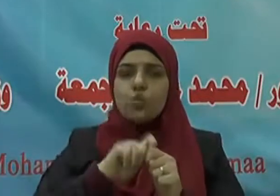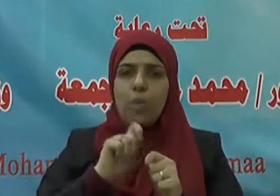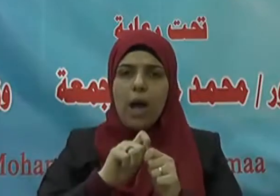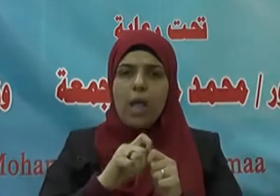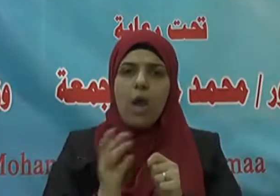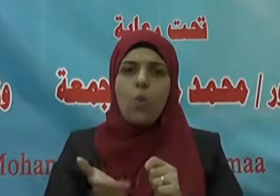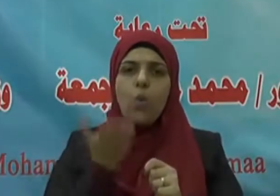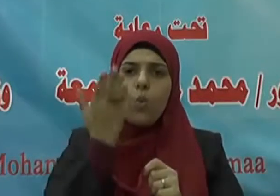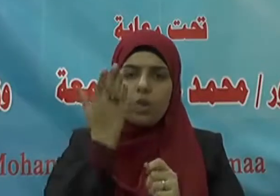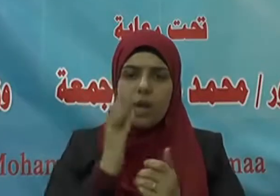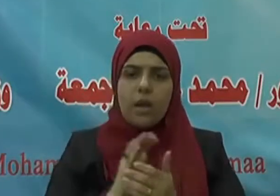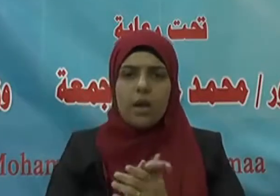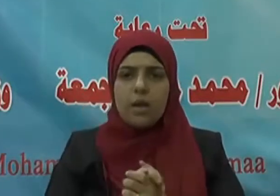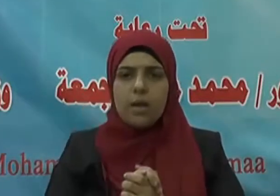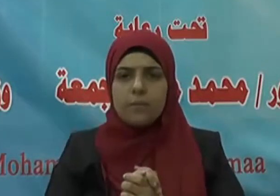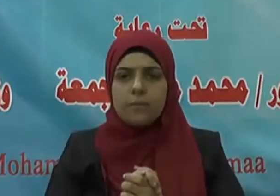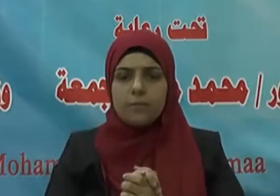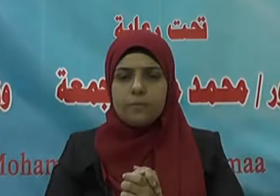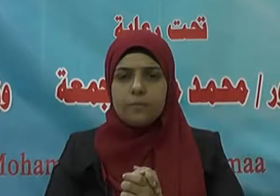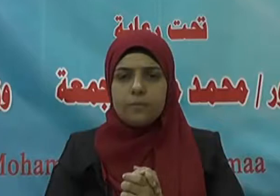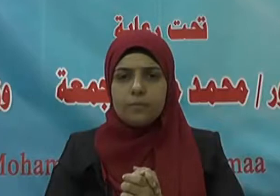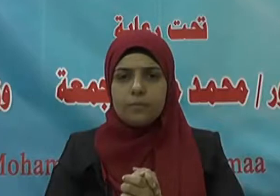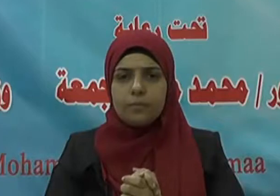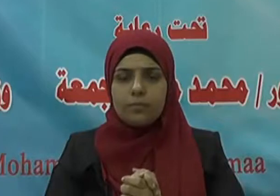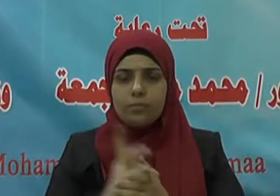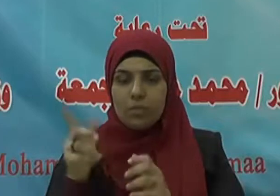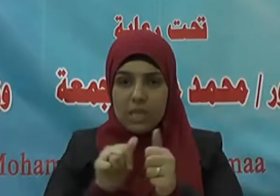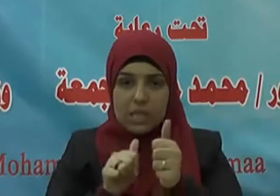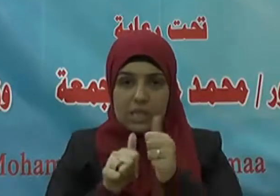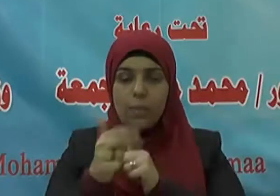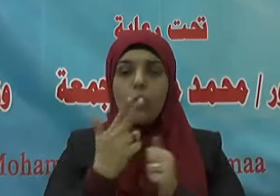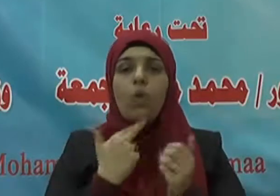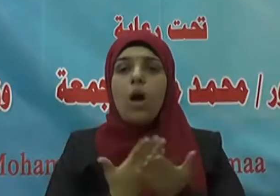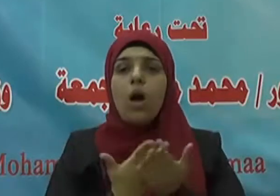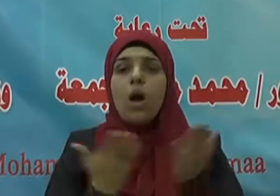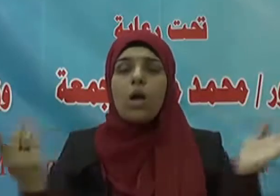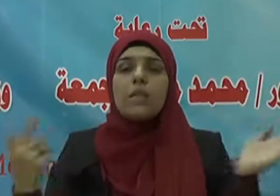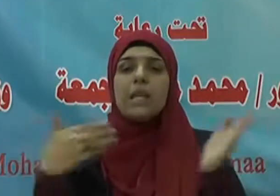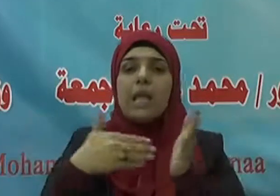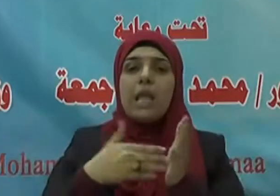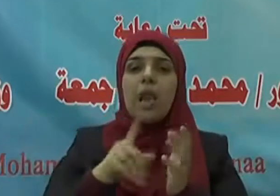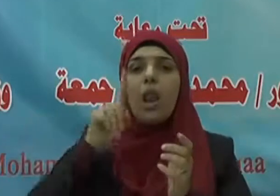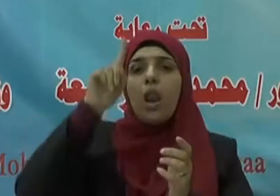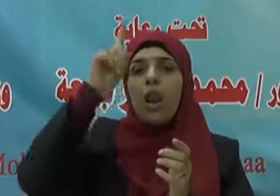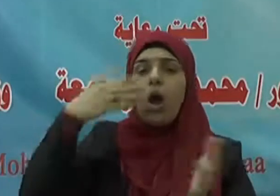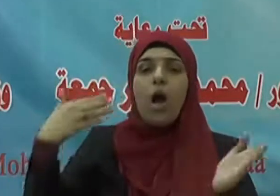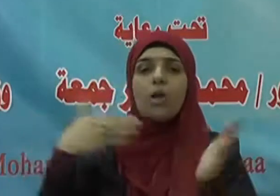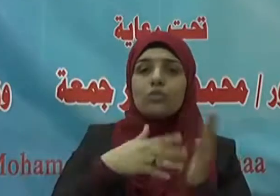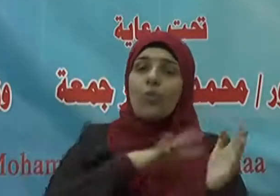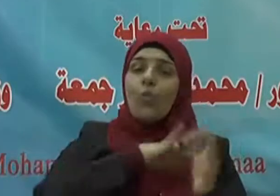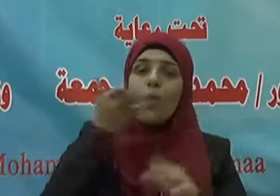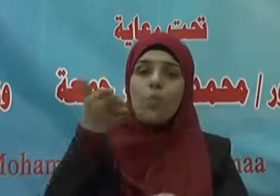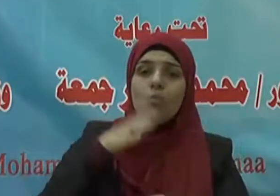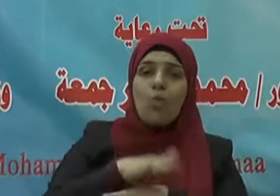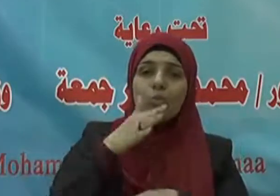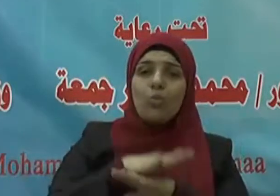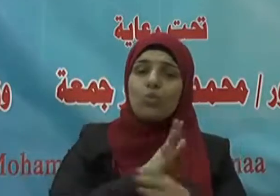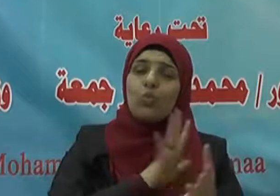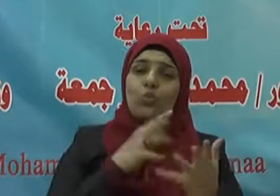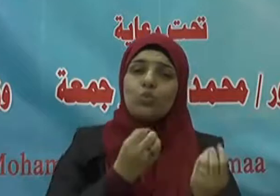الحق سبحانه وتعالى فاستبقوا الخيرات إلى الله مرجعكم